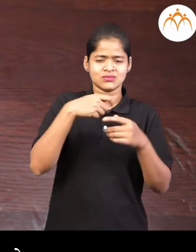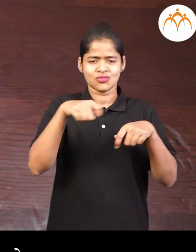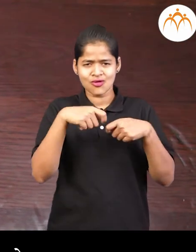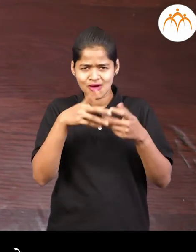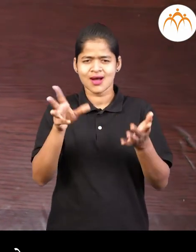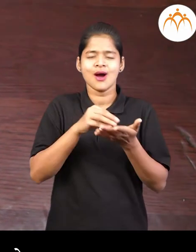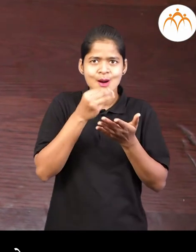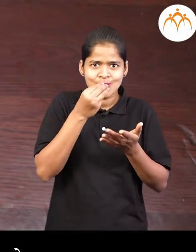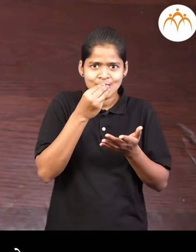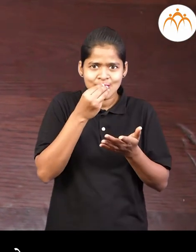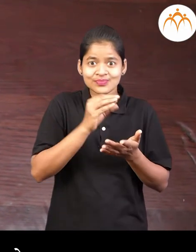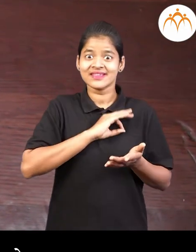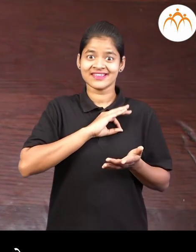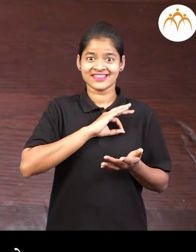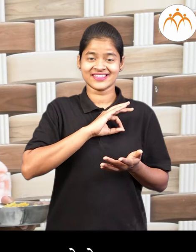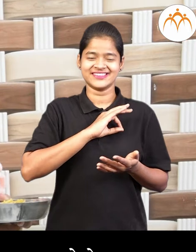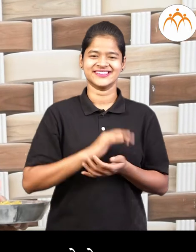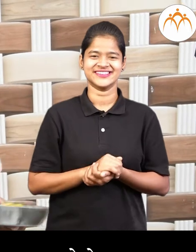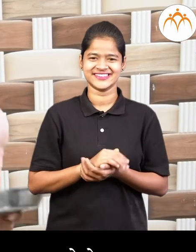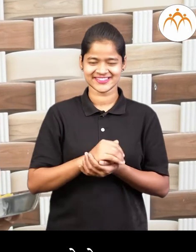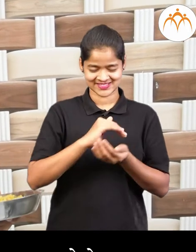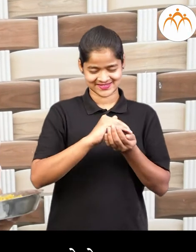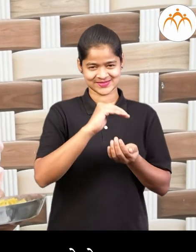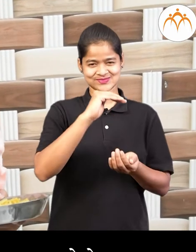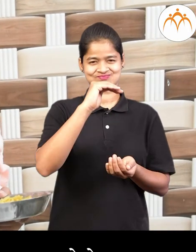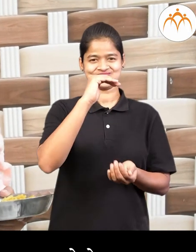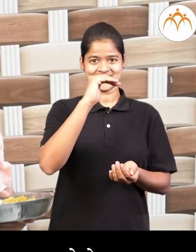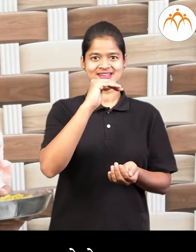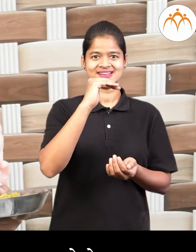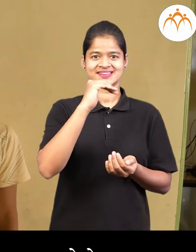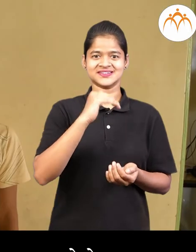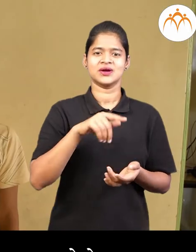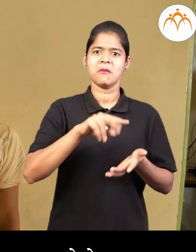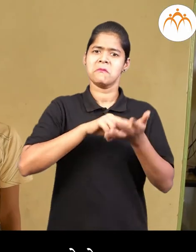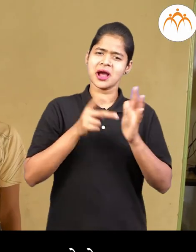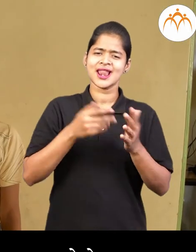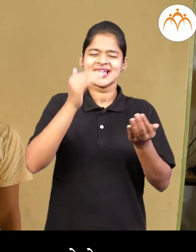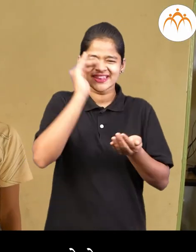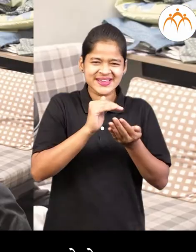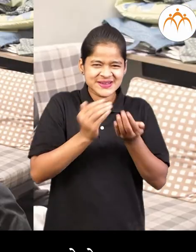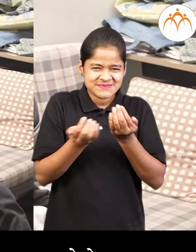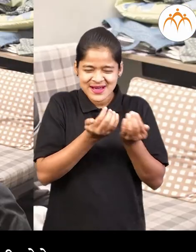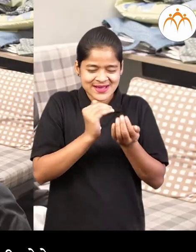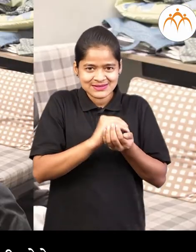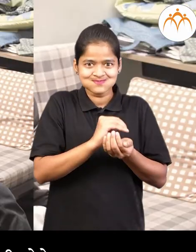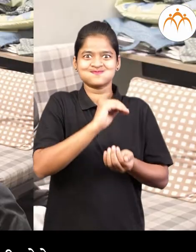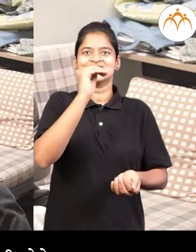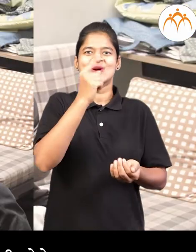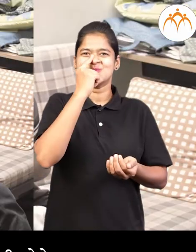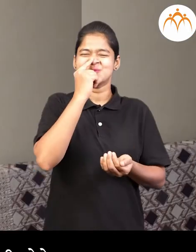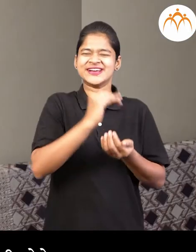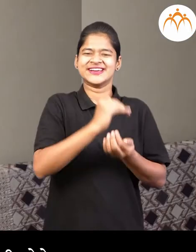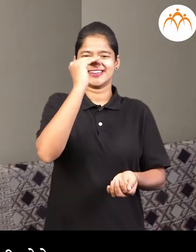पदार्थ आउडी ने खाते वाड होताना छोट्या मुलाचा मोठा मुलगा होतो छोट्या